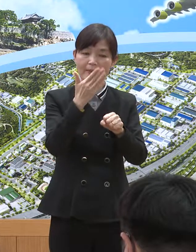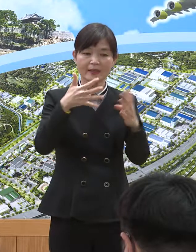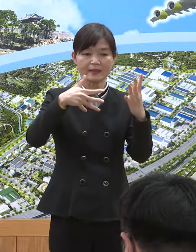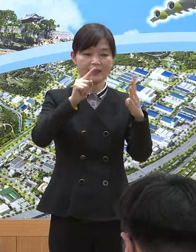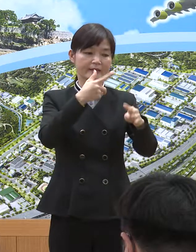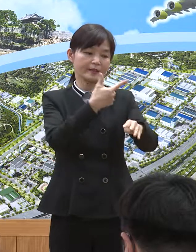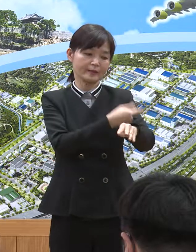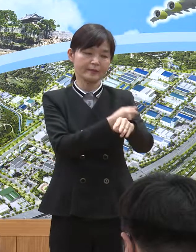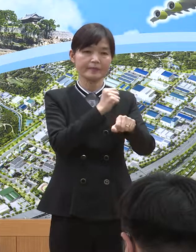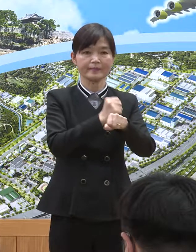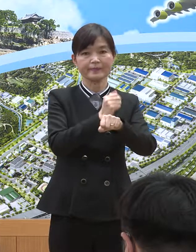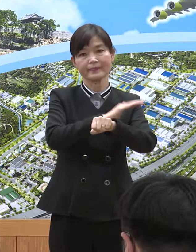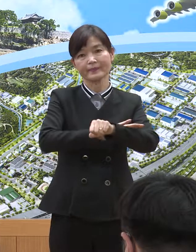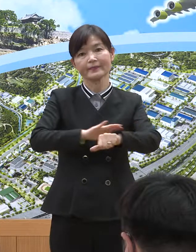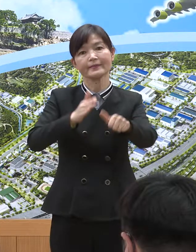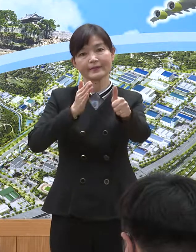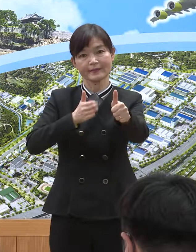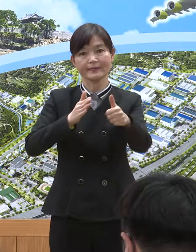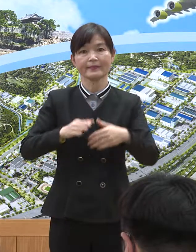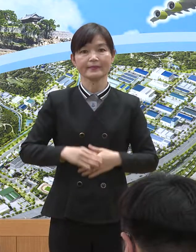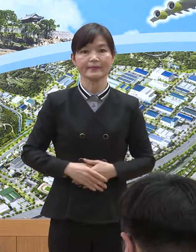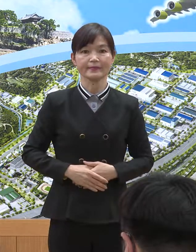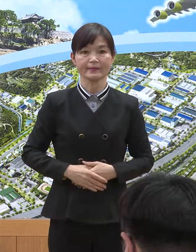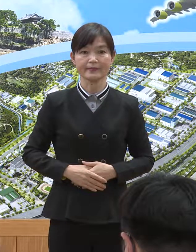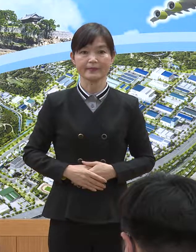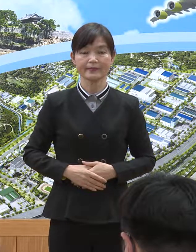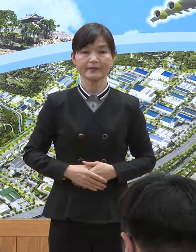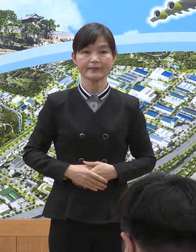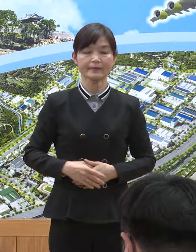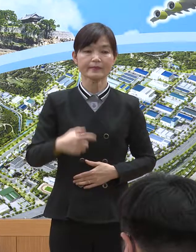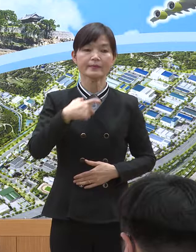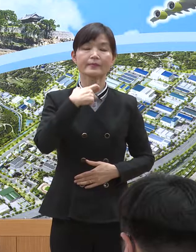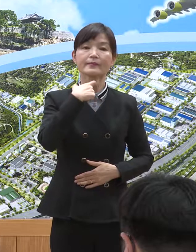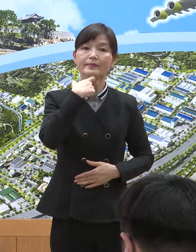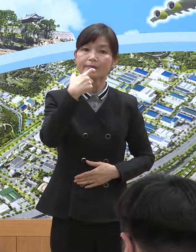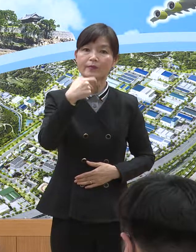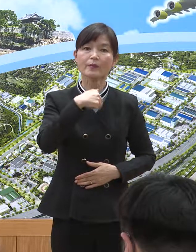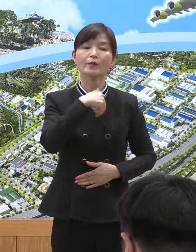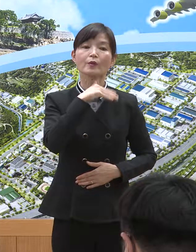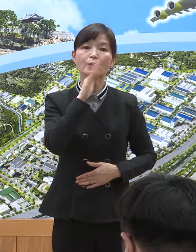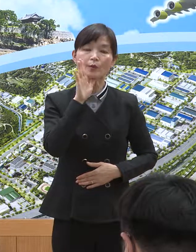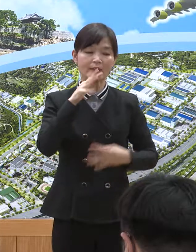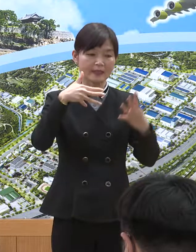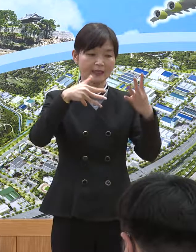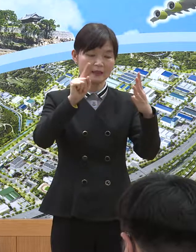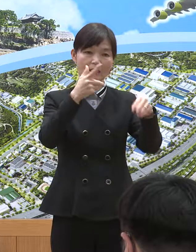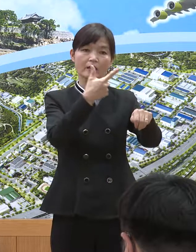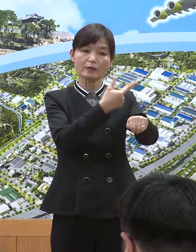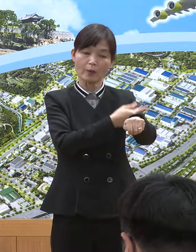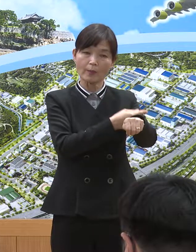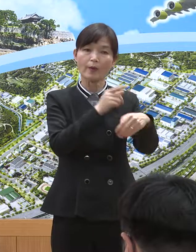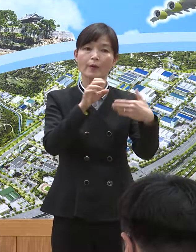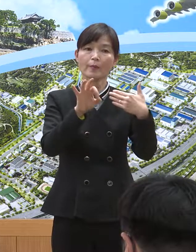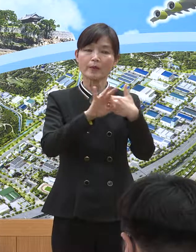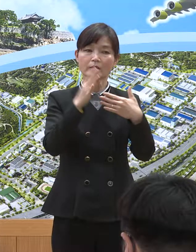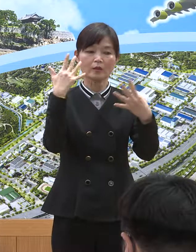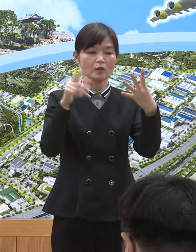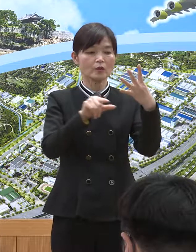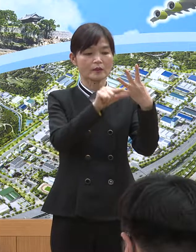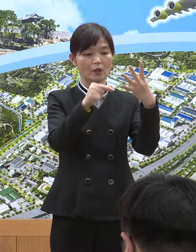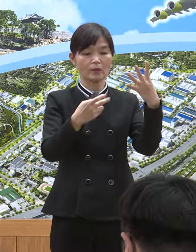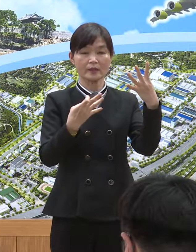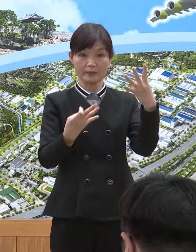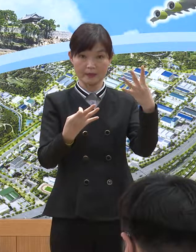접종을 꼭 받으시기 바랍니다. 60세 이상 어르신 4차 접종은 지난 14일부터